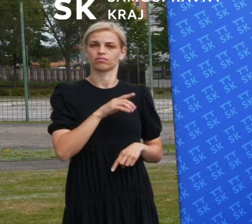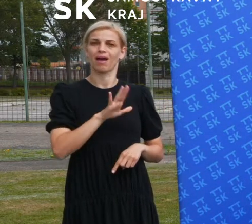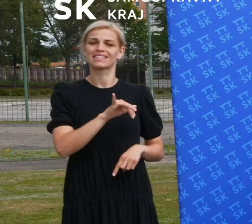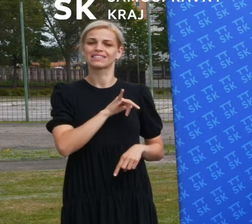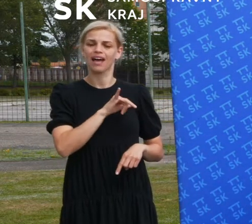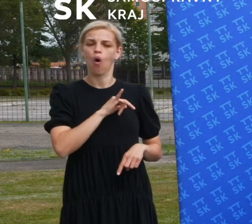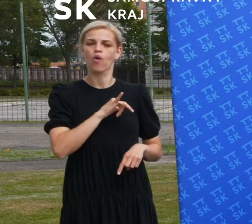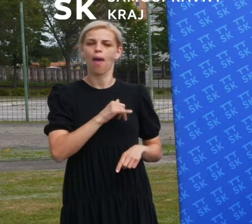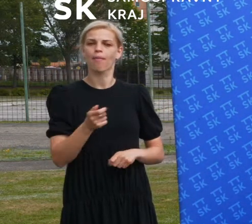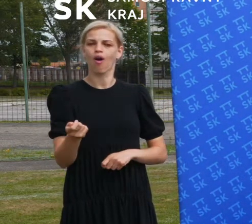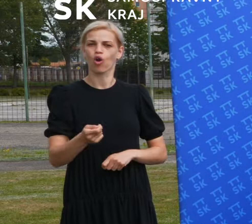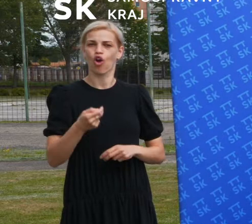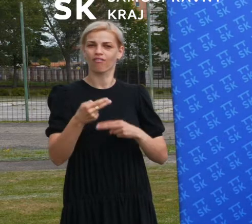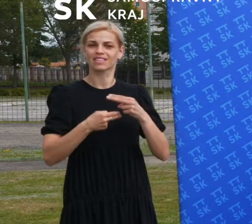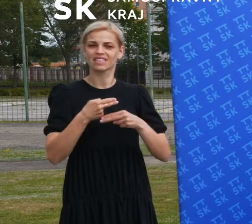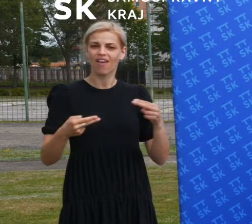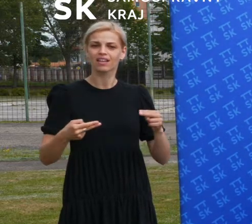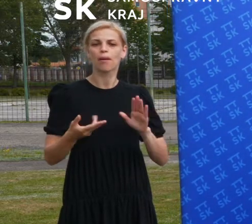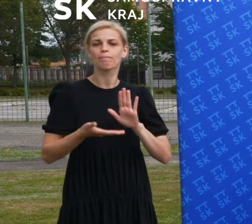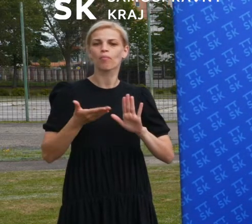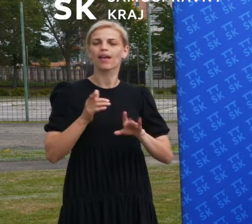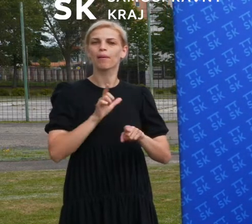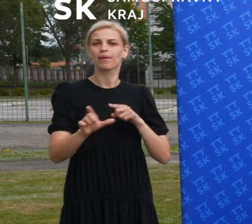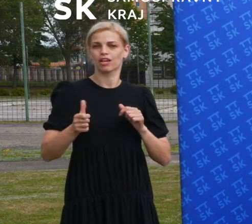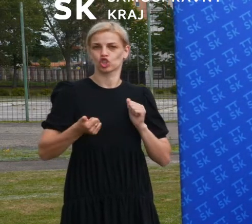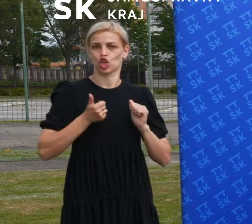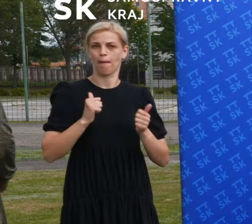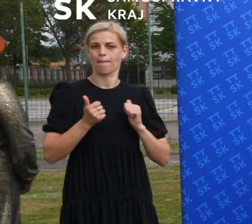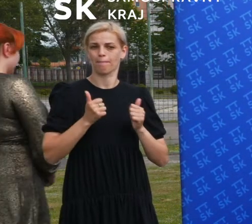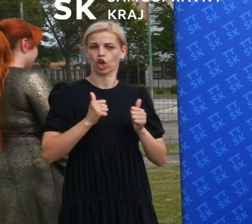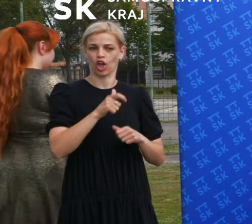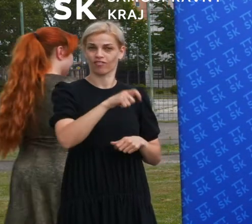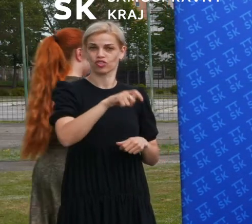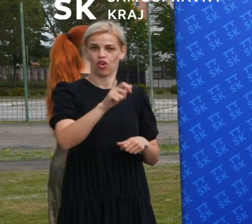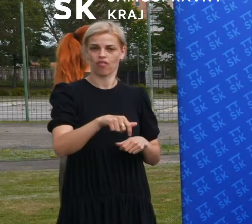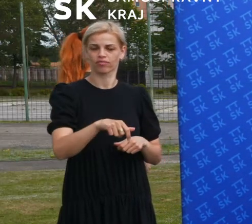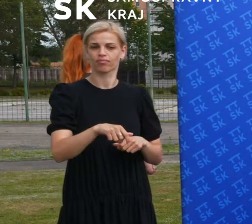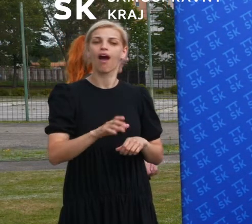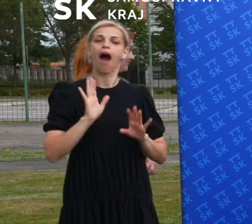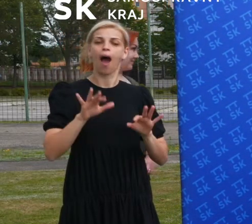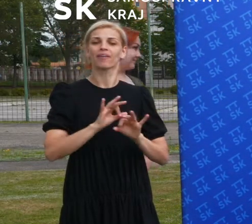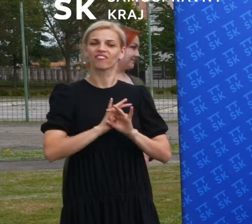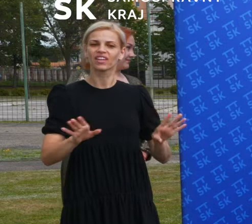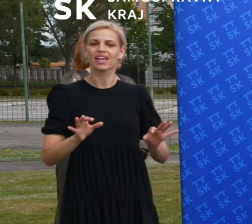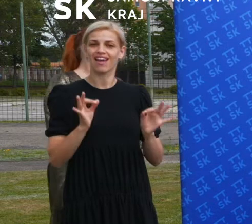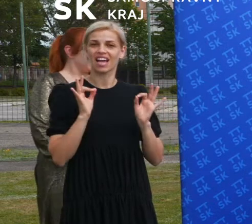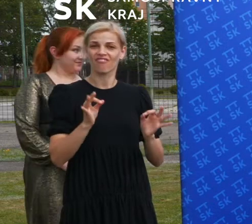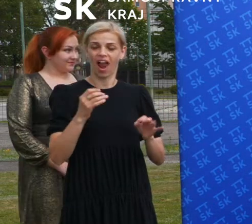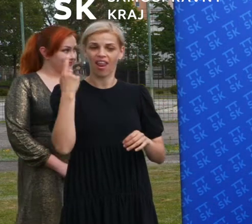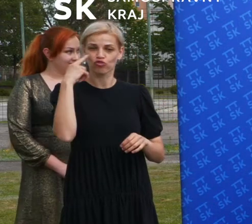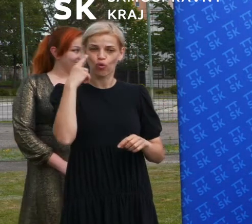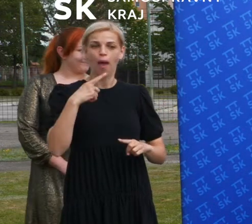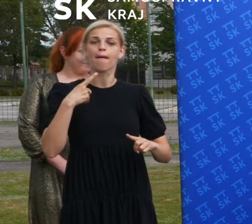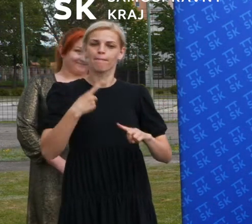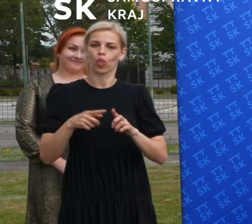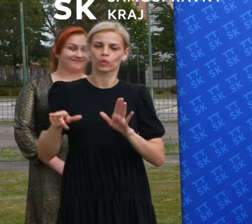podmienky pre športujúcu mládež v stredoškolsku boli vytvorené natoľko kvalitne, že to bude